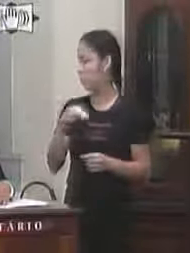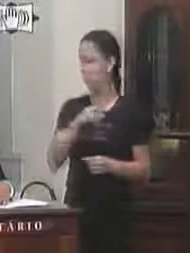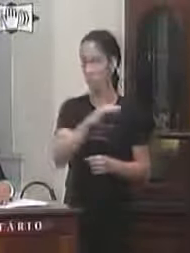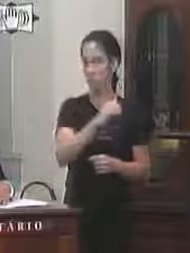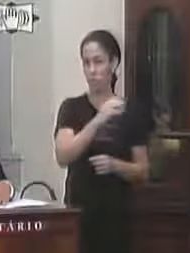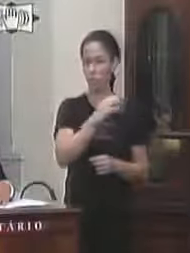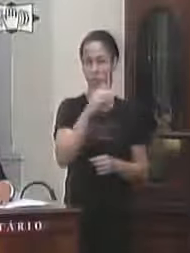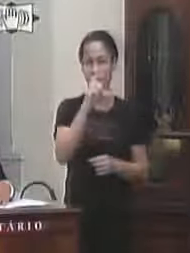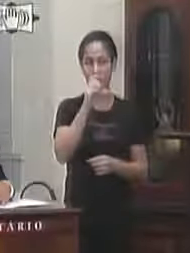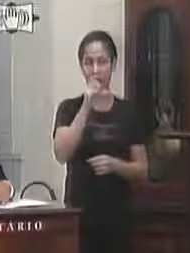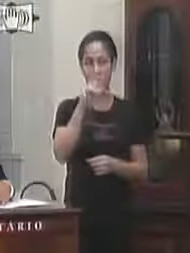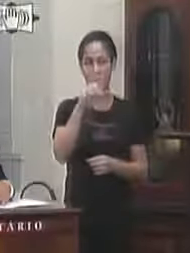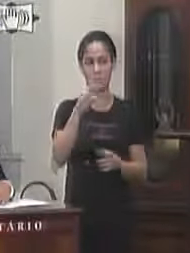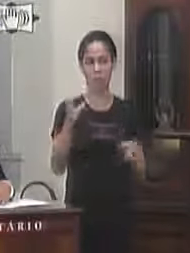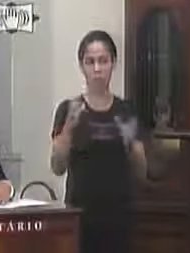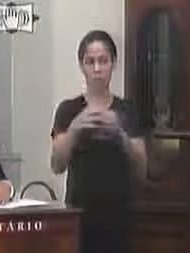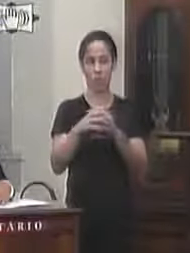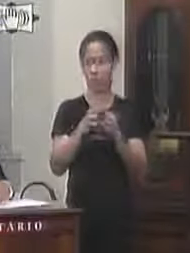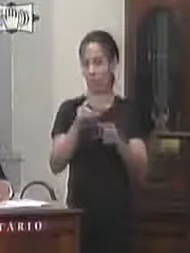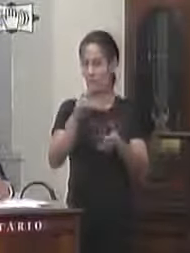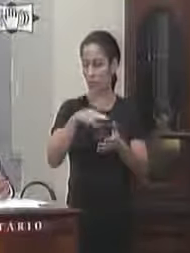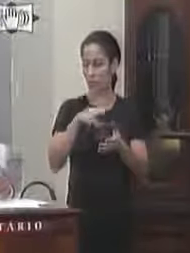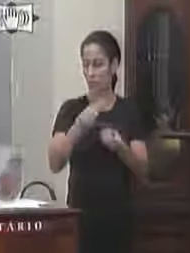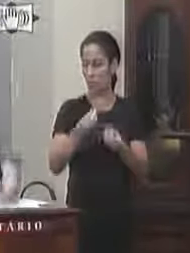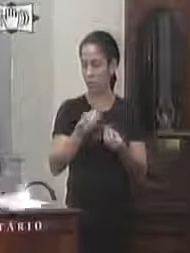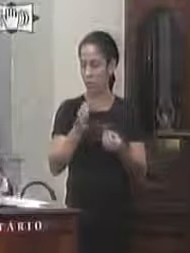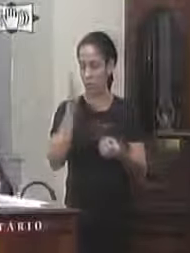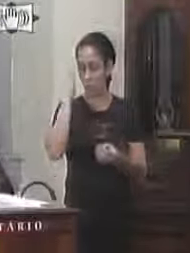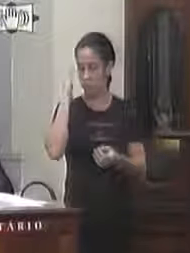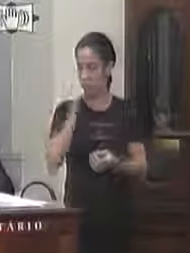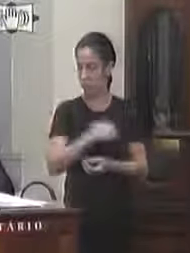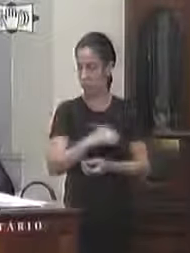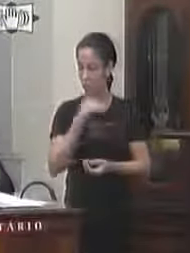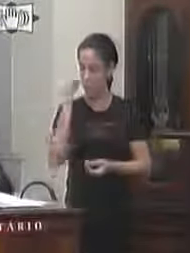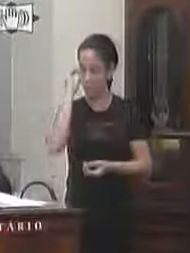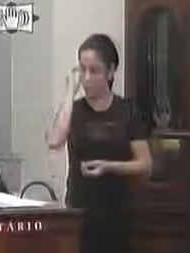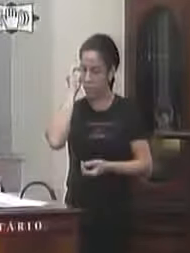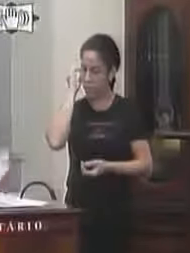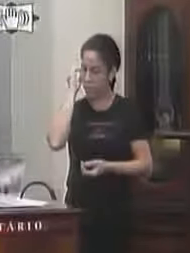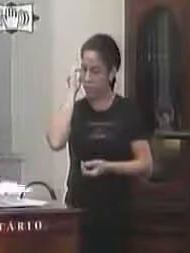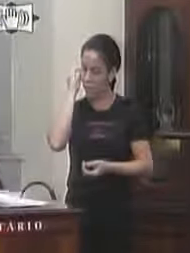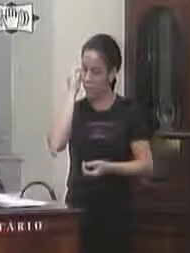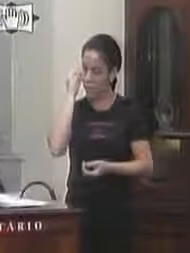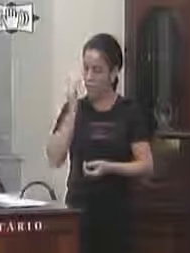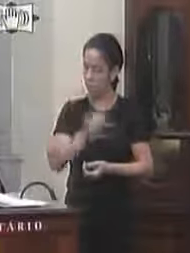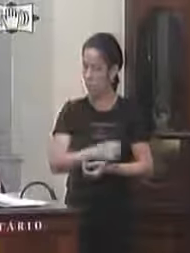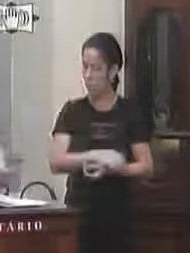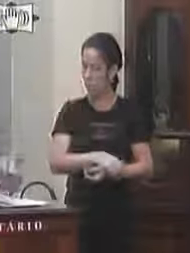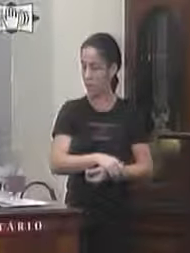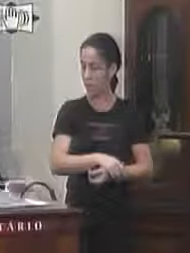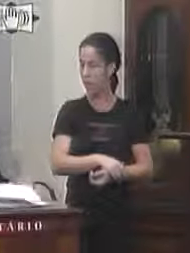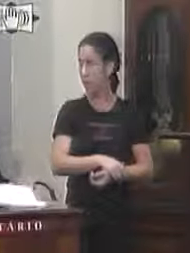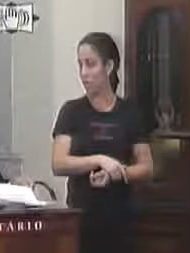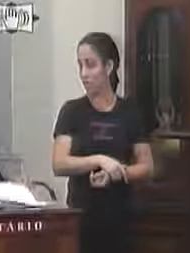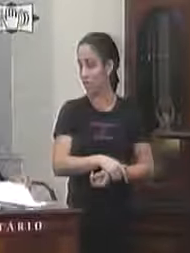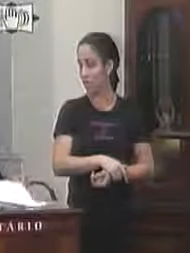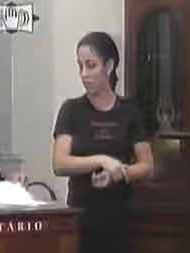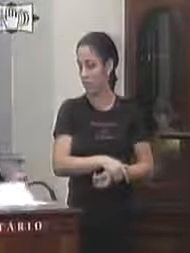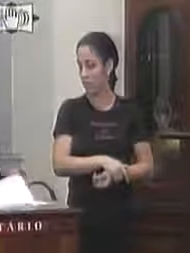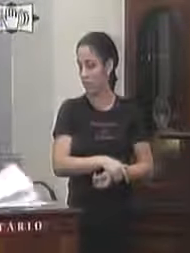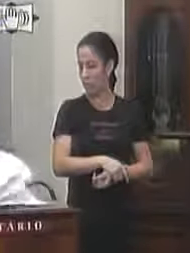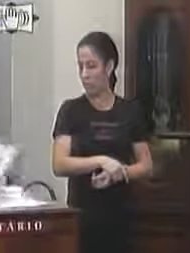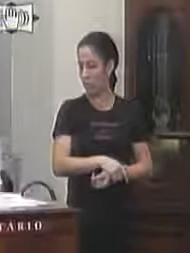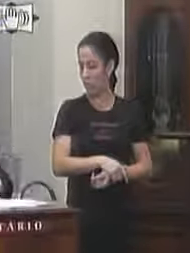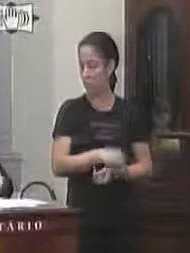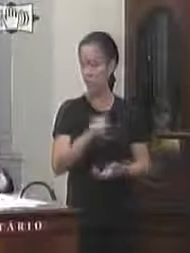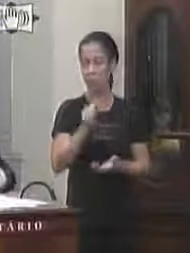solicitamos que a composição do mês seja linda em sessão para a ciência da população e tem aqui o boletim oficial e os